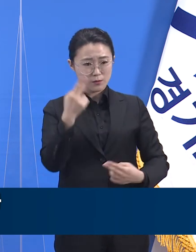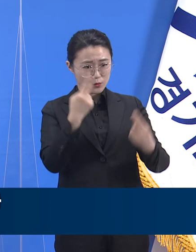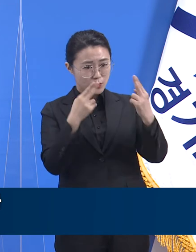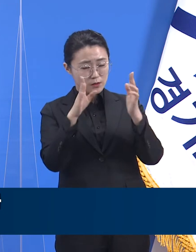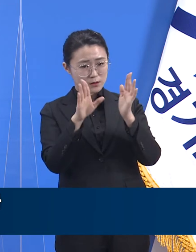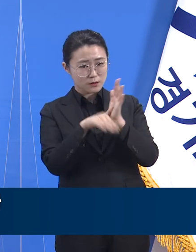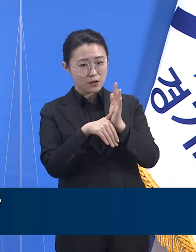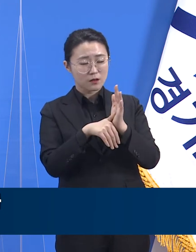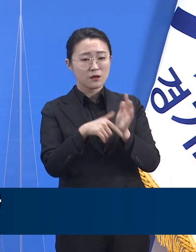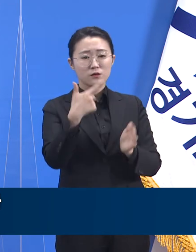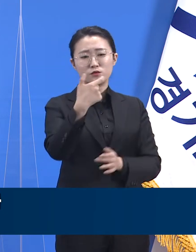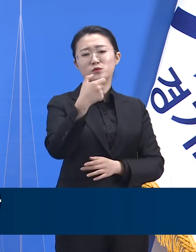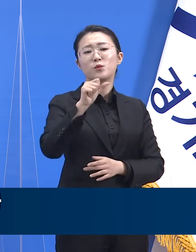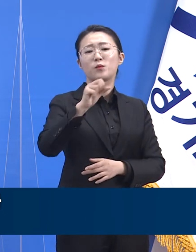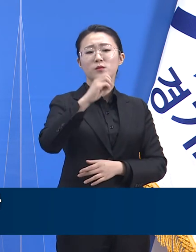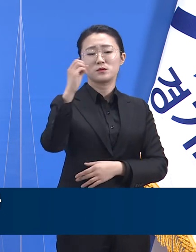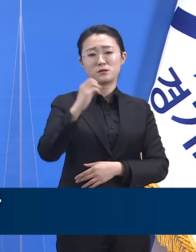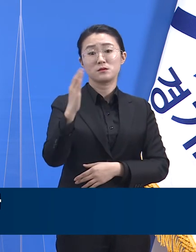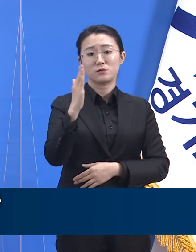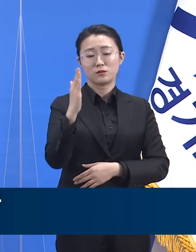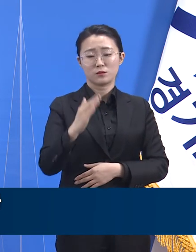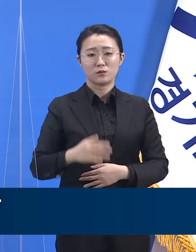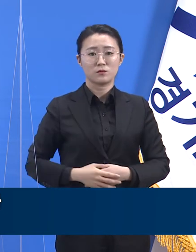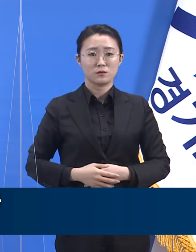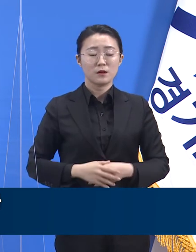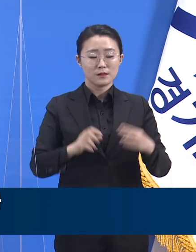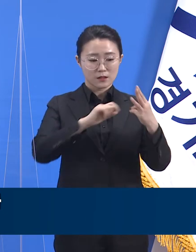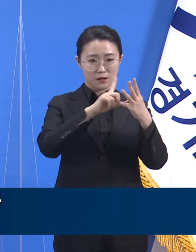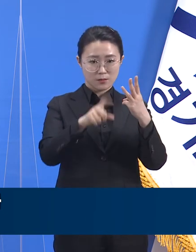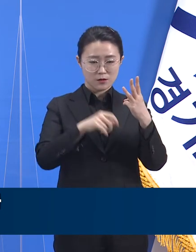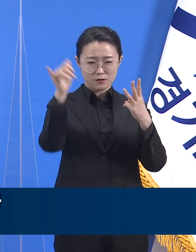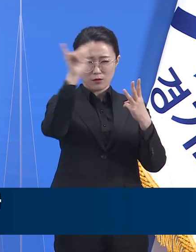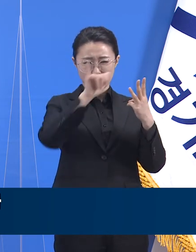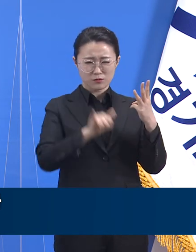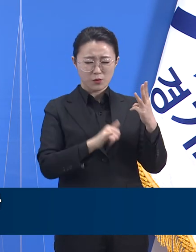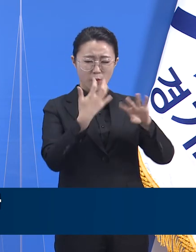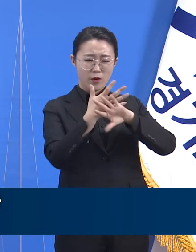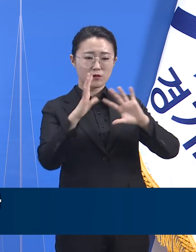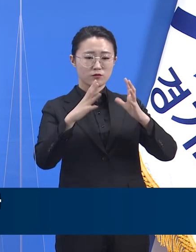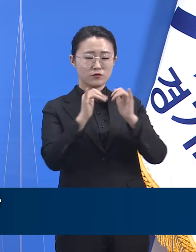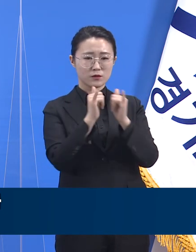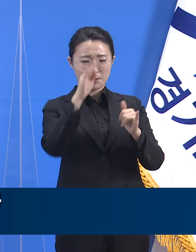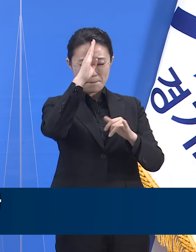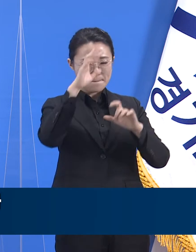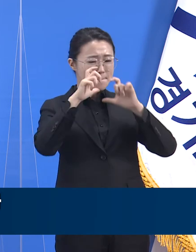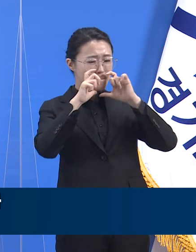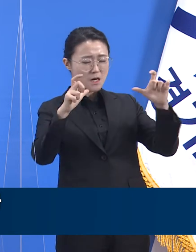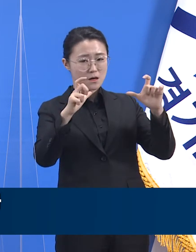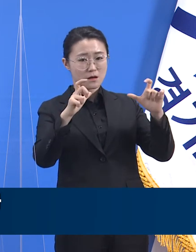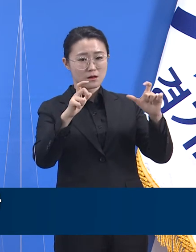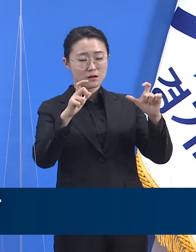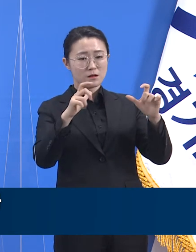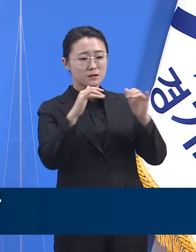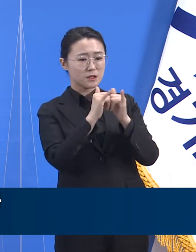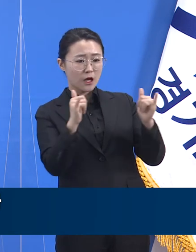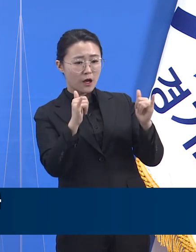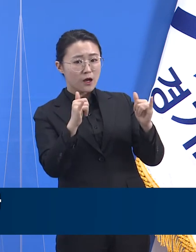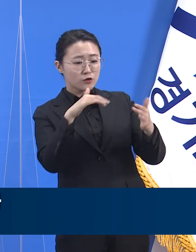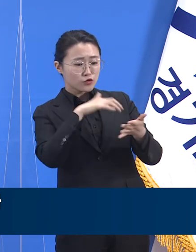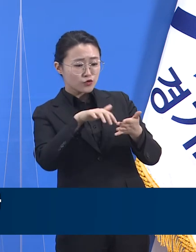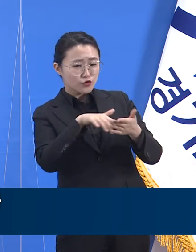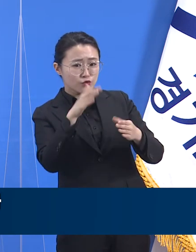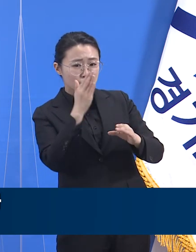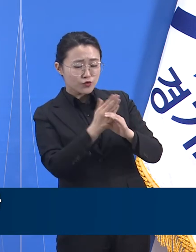.3%입니다. 3월에 전국에서 발생한 외국인 확진자의 약 3분의 2가 경기도에서